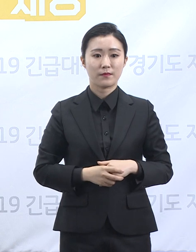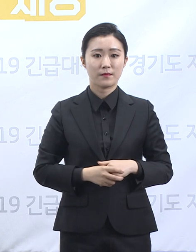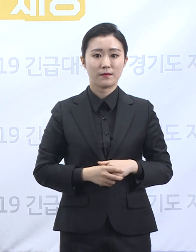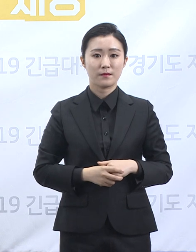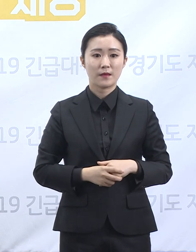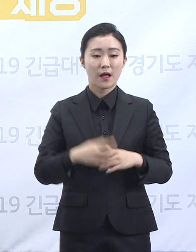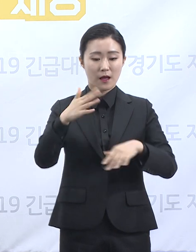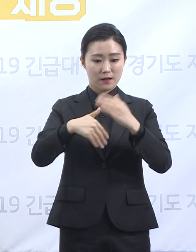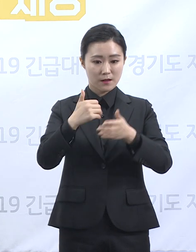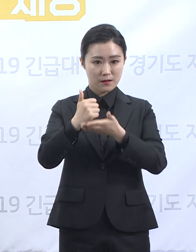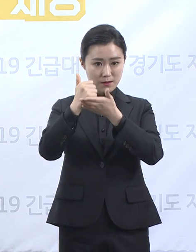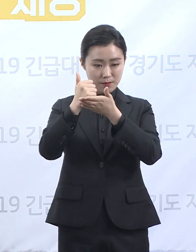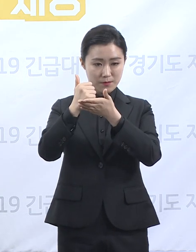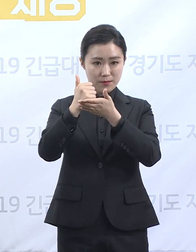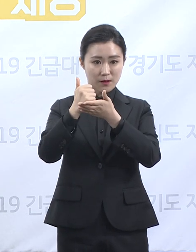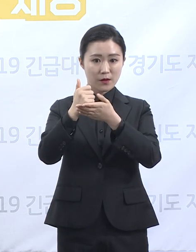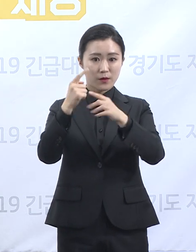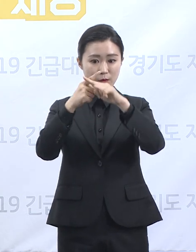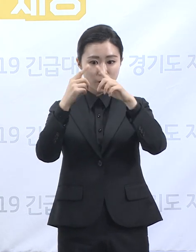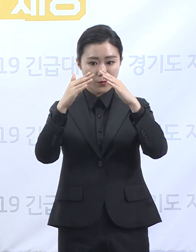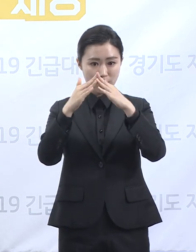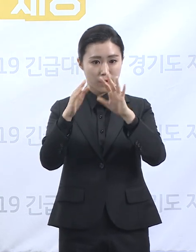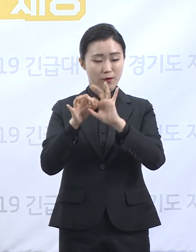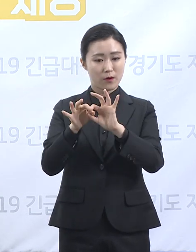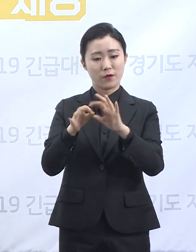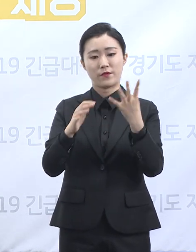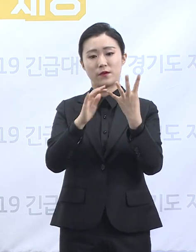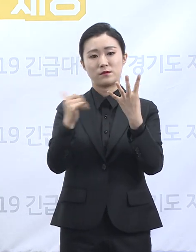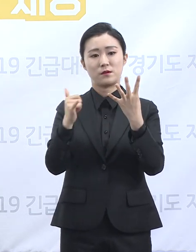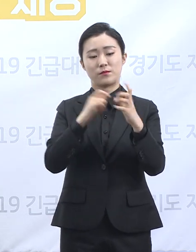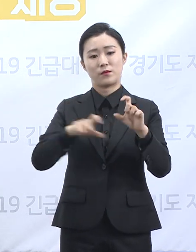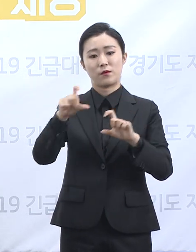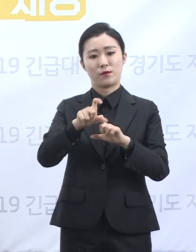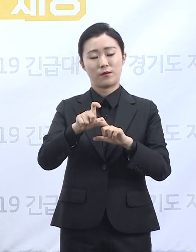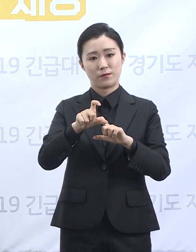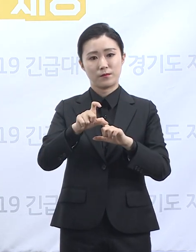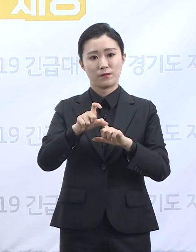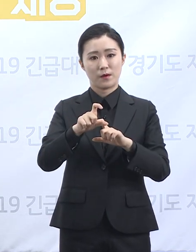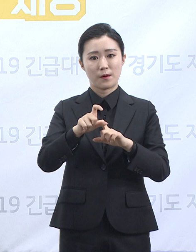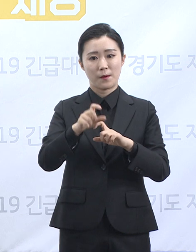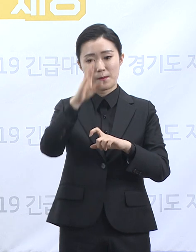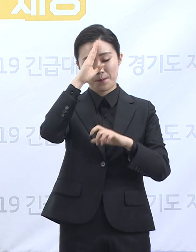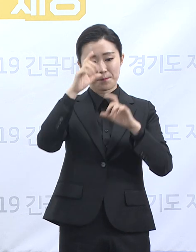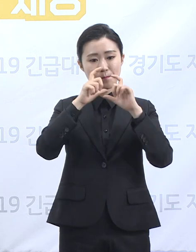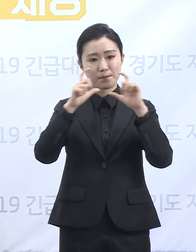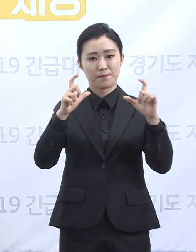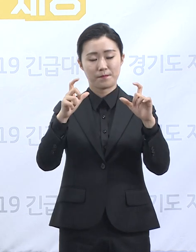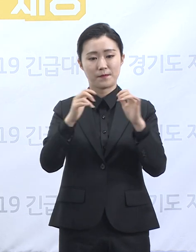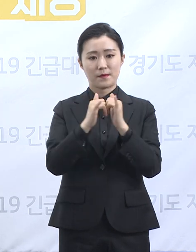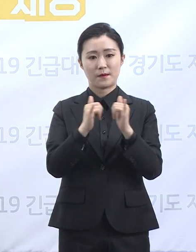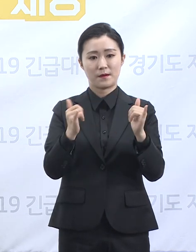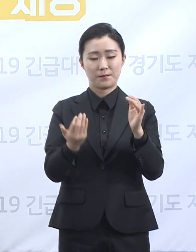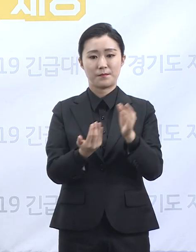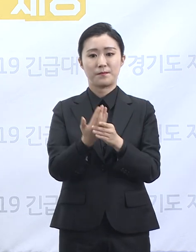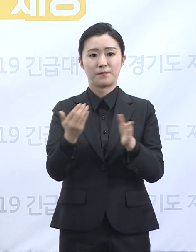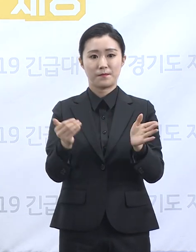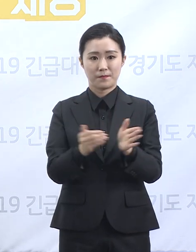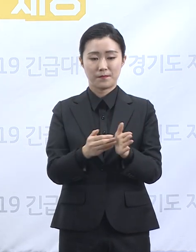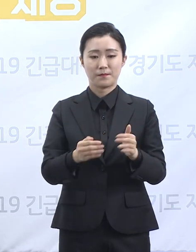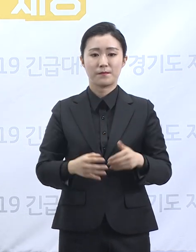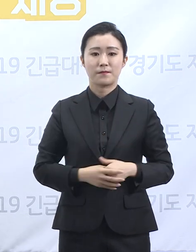관련해서도 4명의 추가 확진자가 발생하였습니다. 이 추가 확진자들은 기이 확진된 성남 NBS